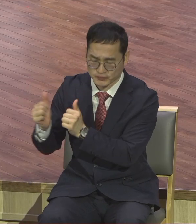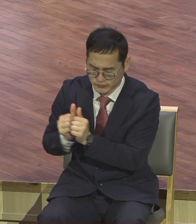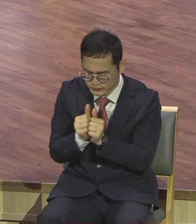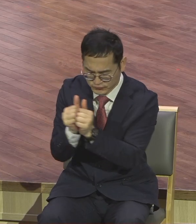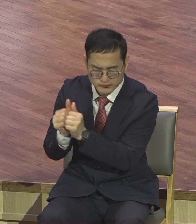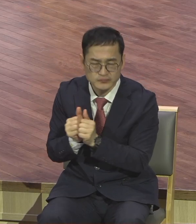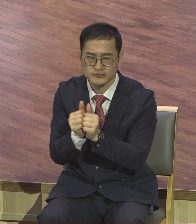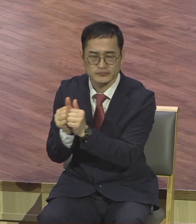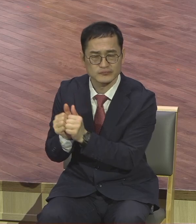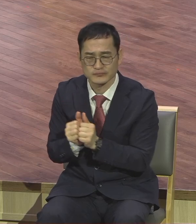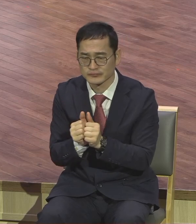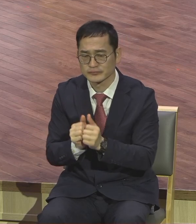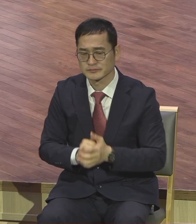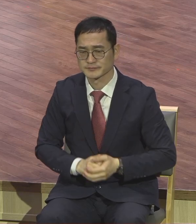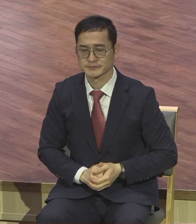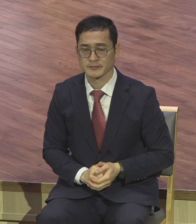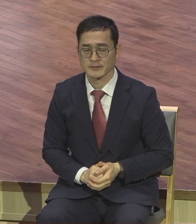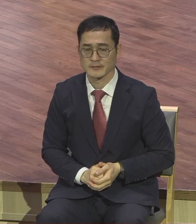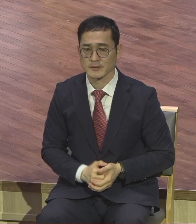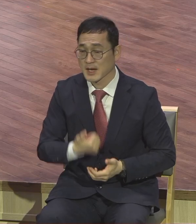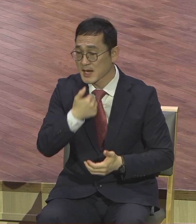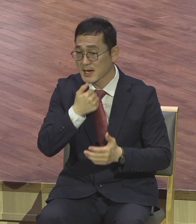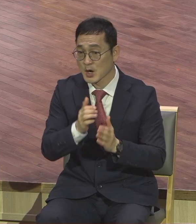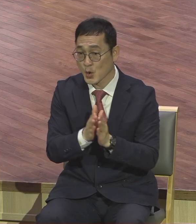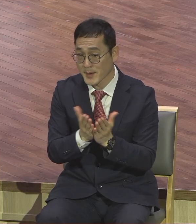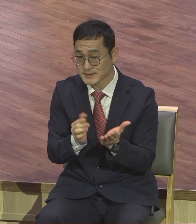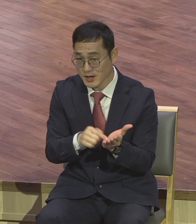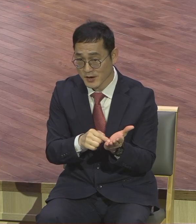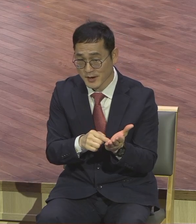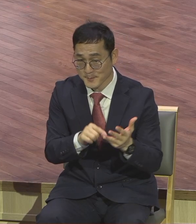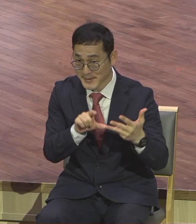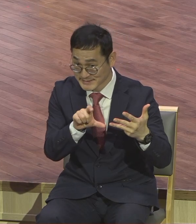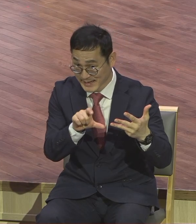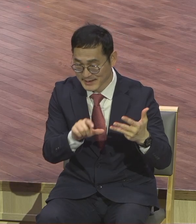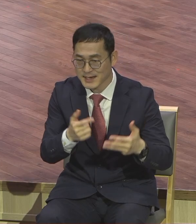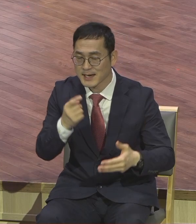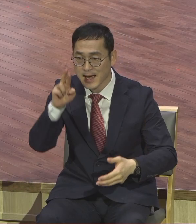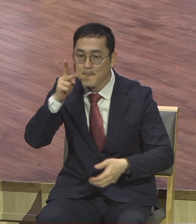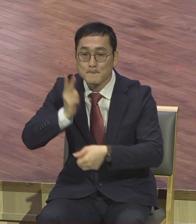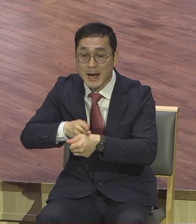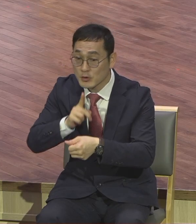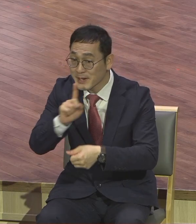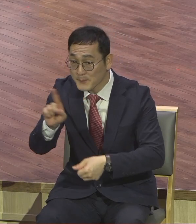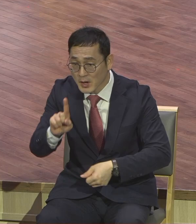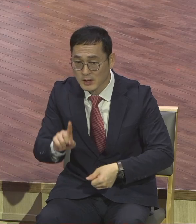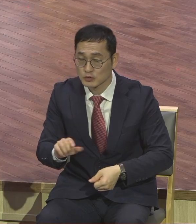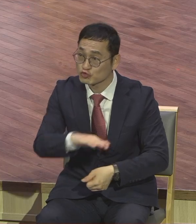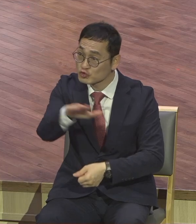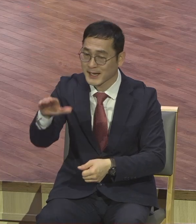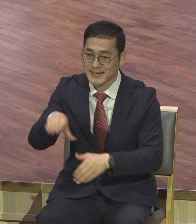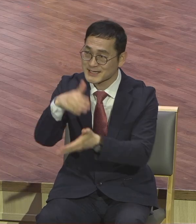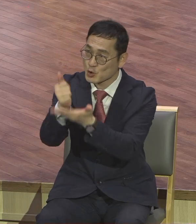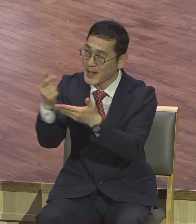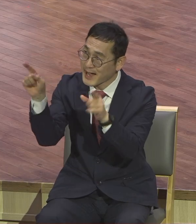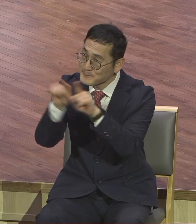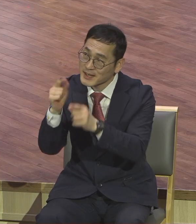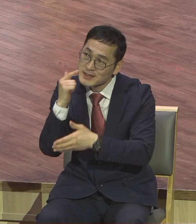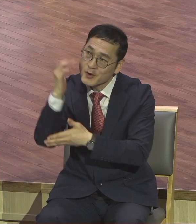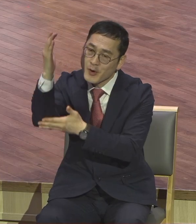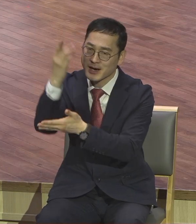사도 사도 바울은 로마스 8장 17절로 18절에 우리가 그리스도와 함께 영광을 받기 위하여 고난도 함께